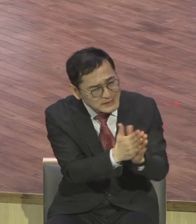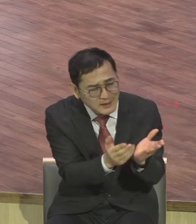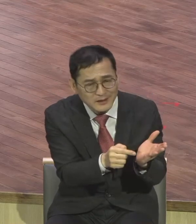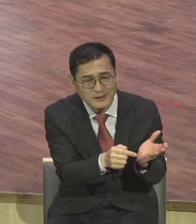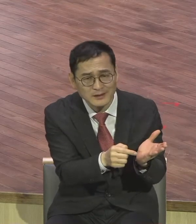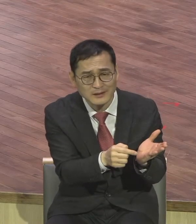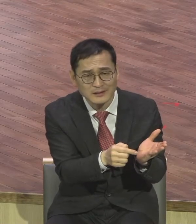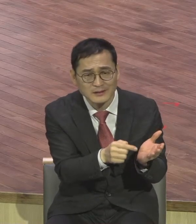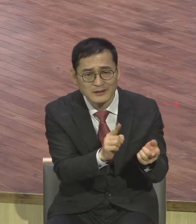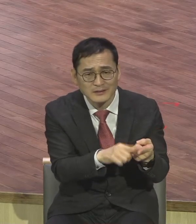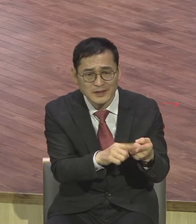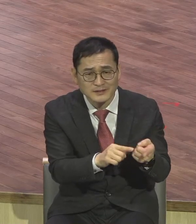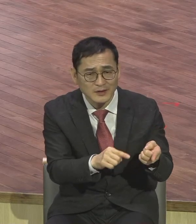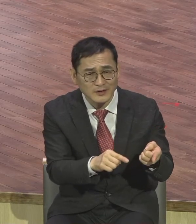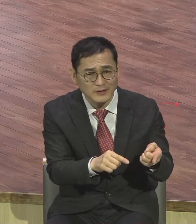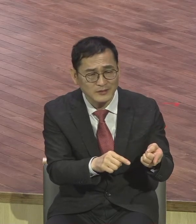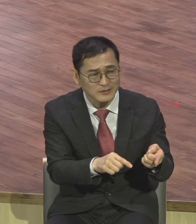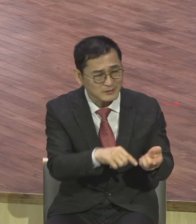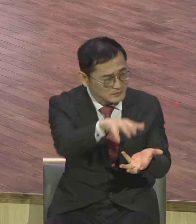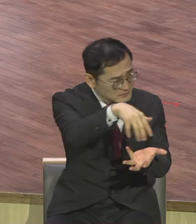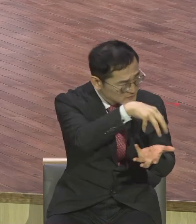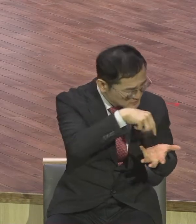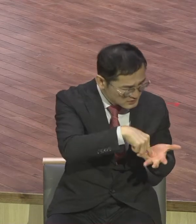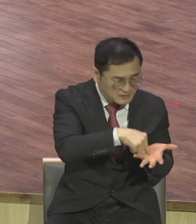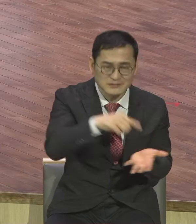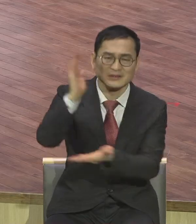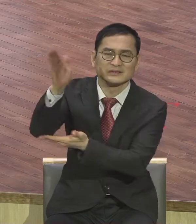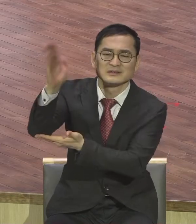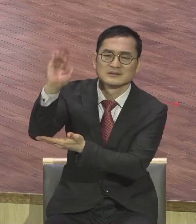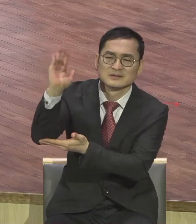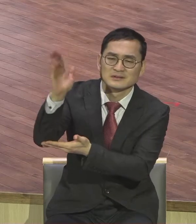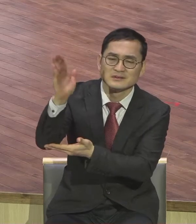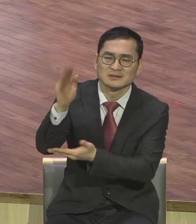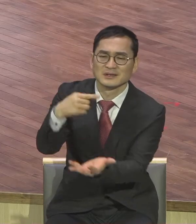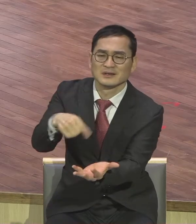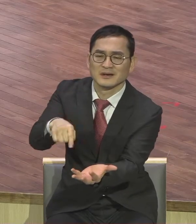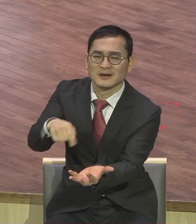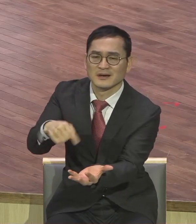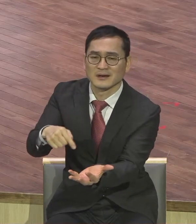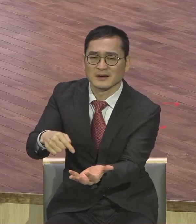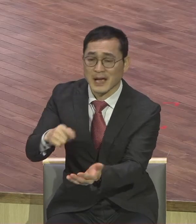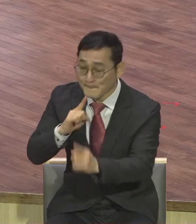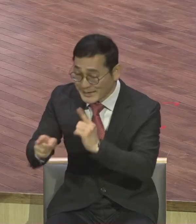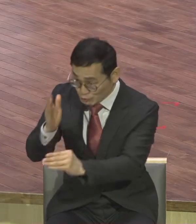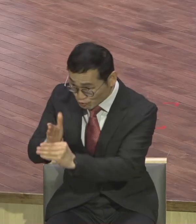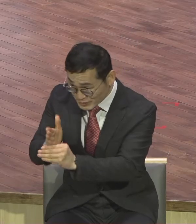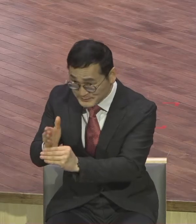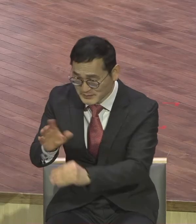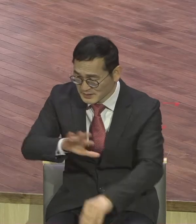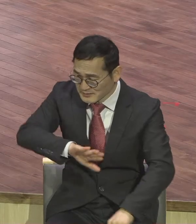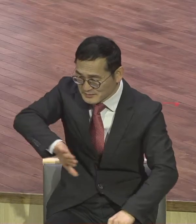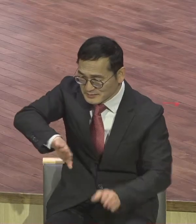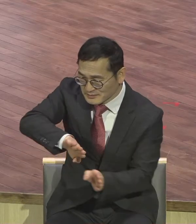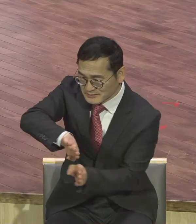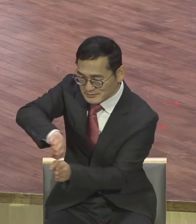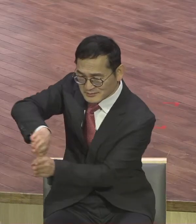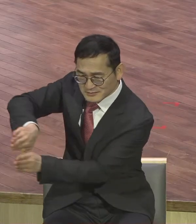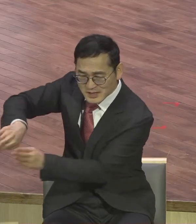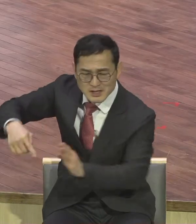지나치게 강조해가지고 말씀의 근본 정신 보호단 형식주의와 외식주의로